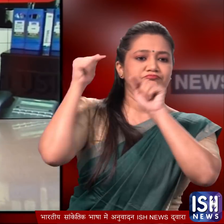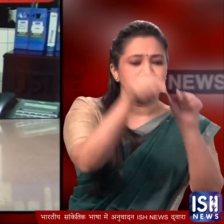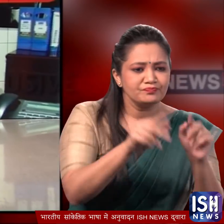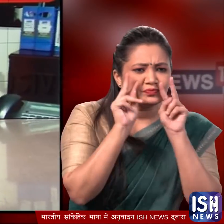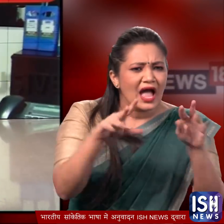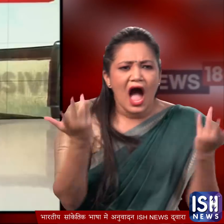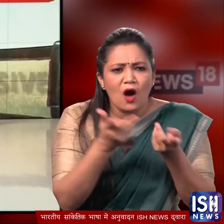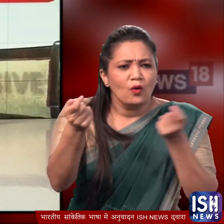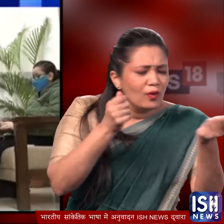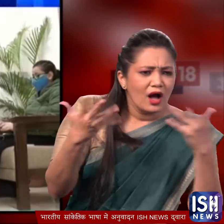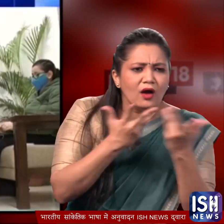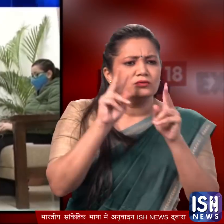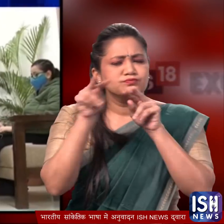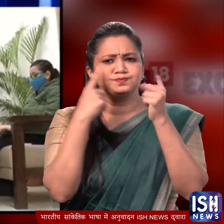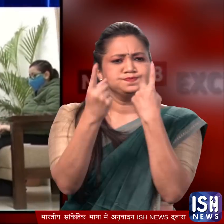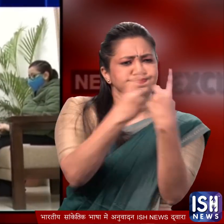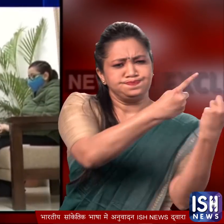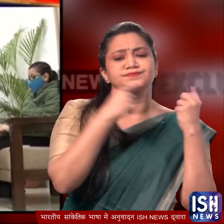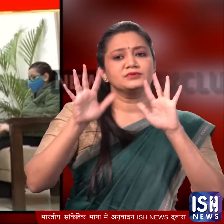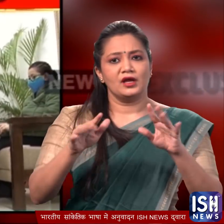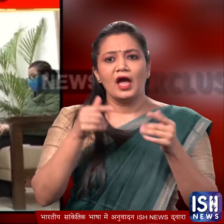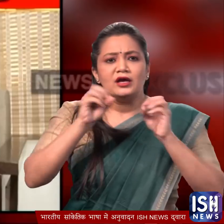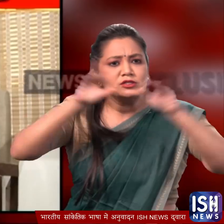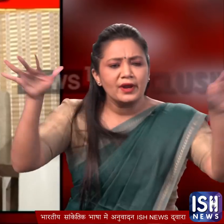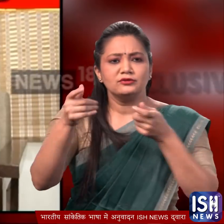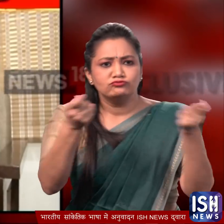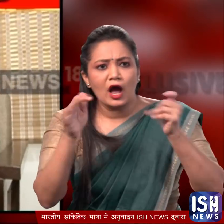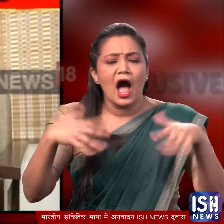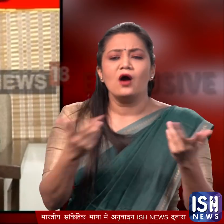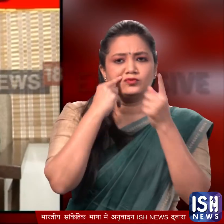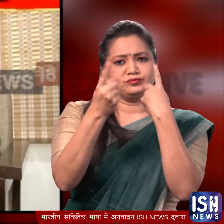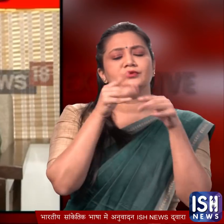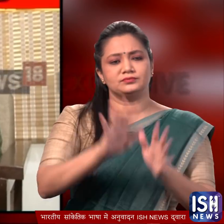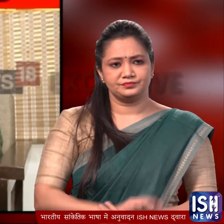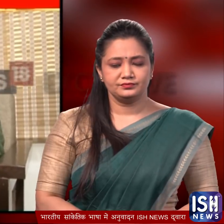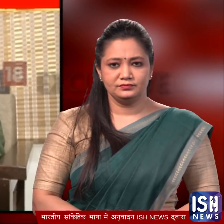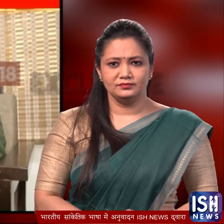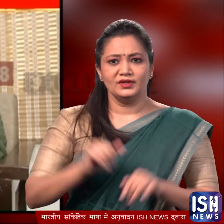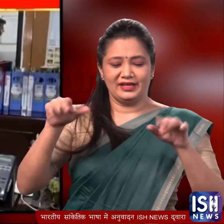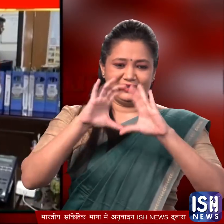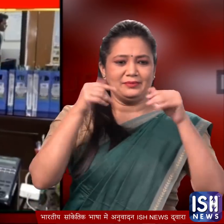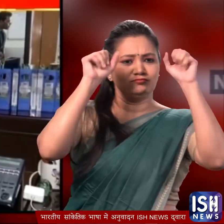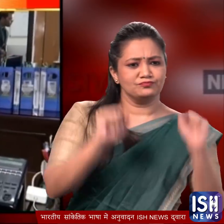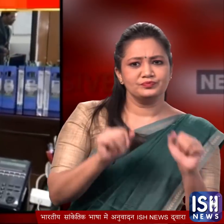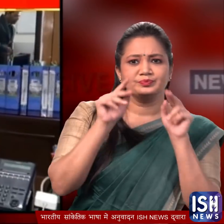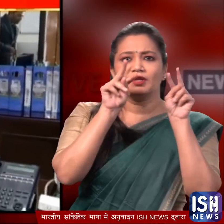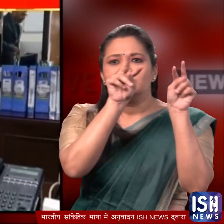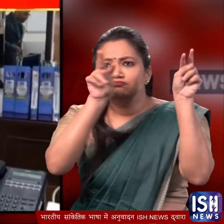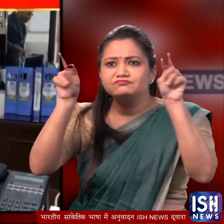और ये जाना कि कैसे केंद्रिय पशुपालन मंत्राले देश के बर्ड फ्लू को फैलने से रोकने में जुटा हुआ इस कंट्रोल रूम में बैठी टीम को की नजर